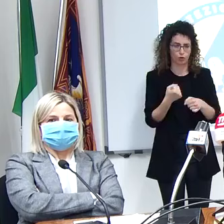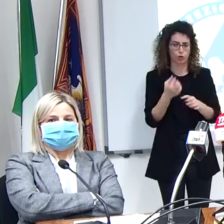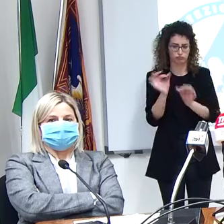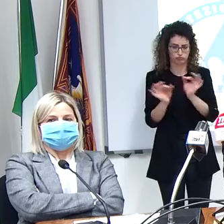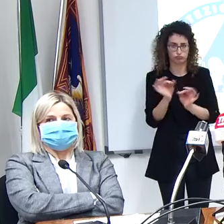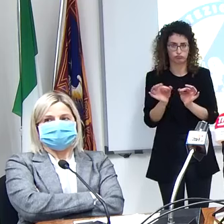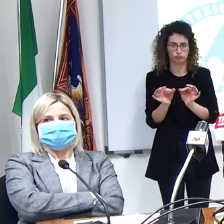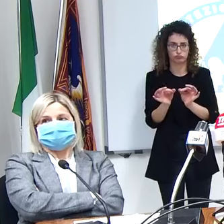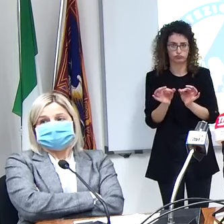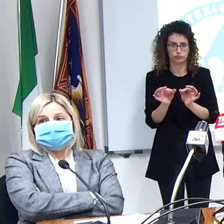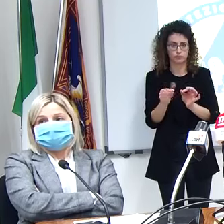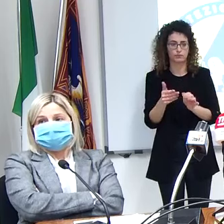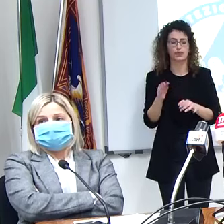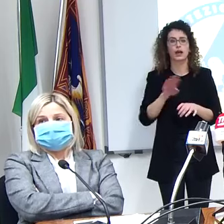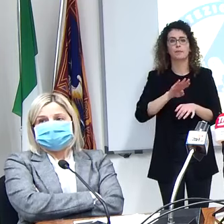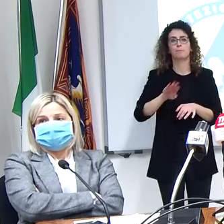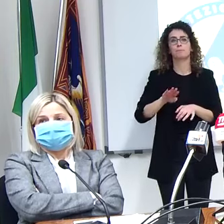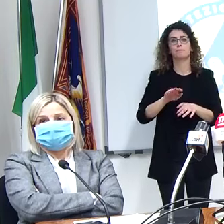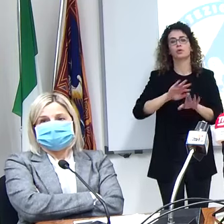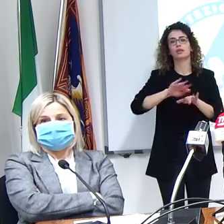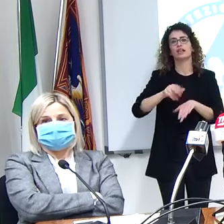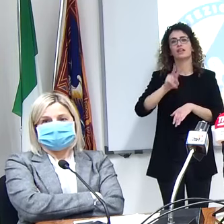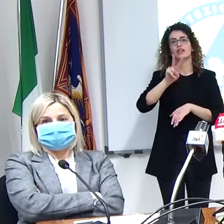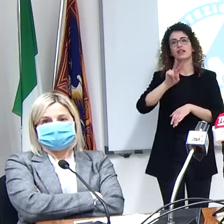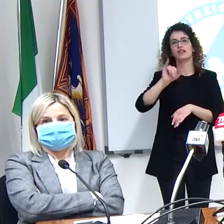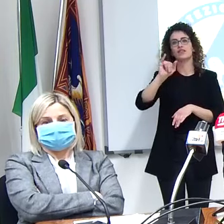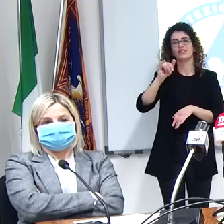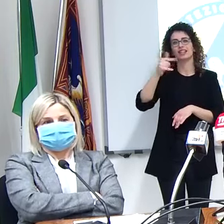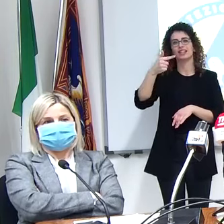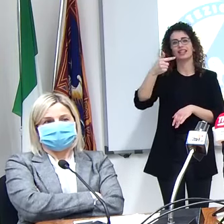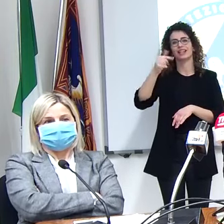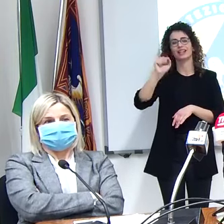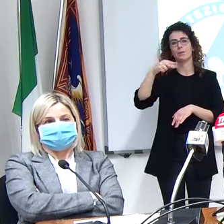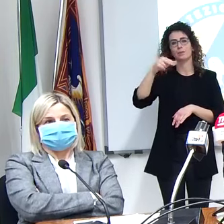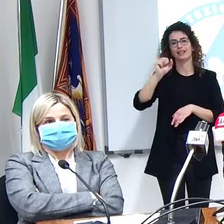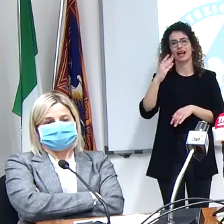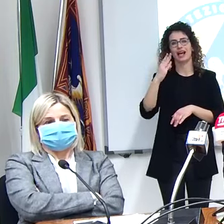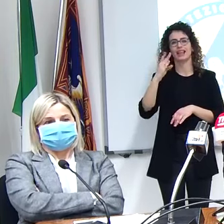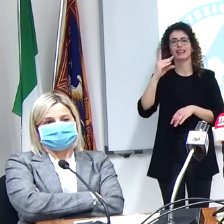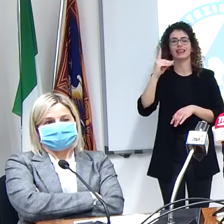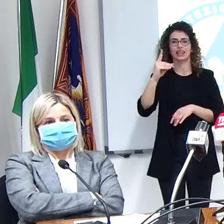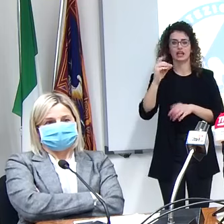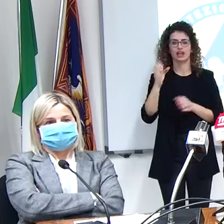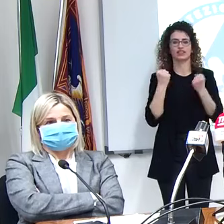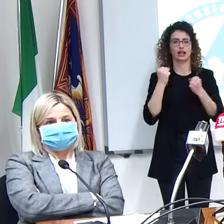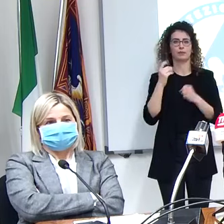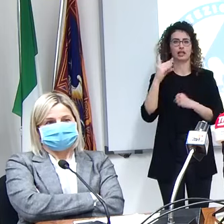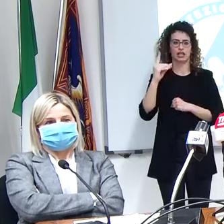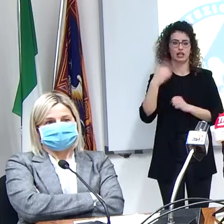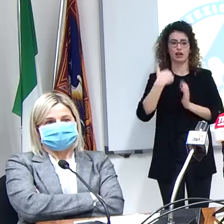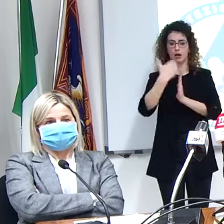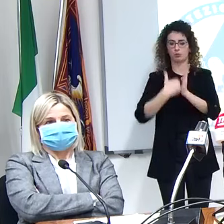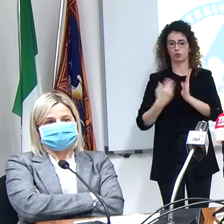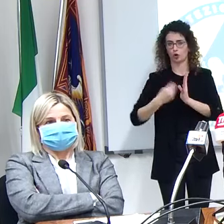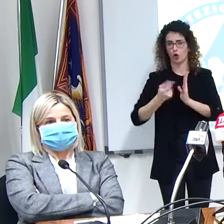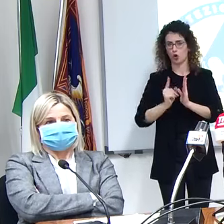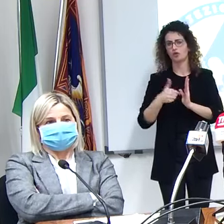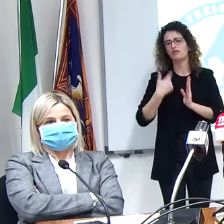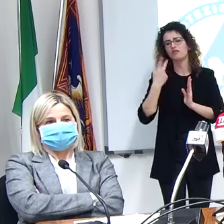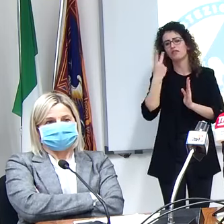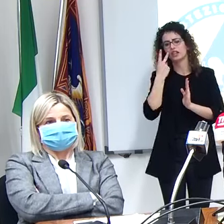parte la vitamina D che non c'era nel nostro protocollo che valuteremo la possibilità di inserirlo